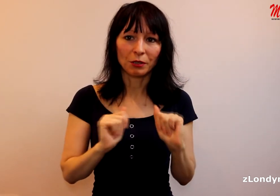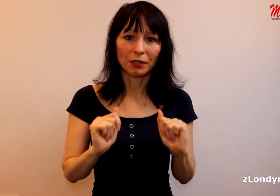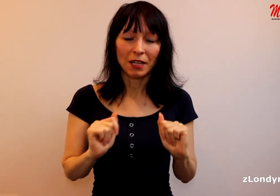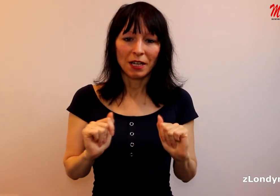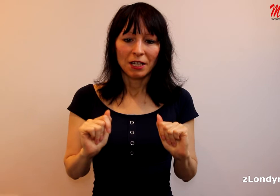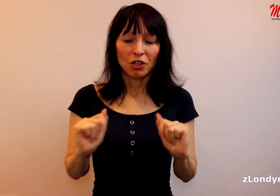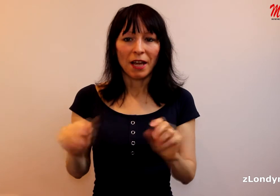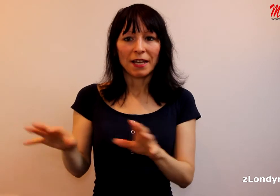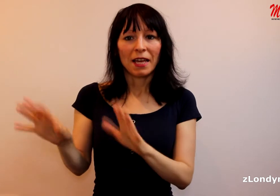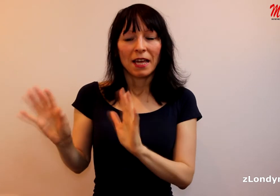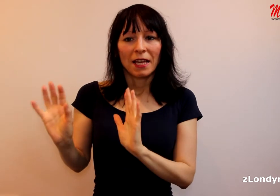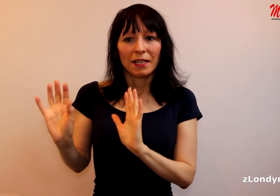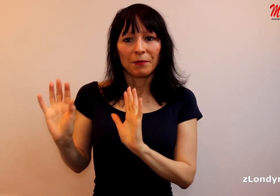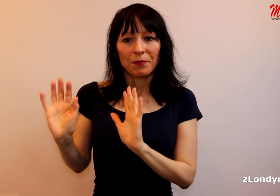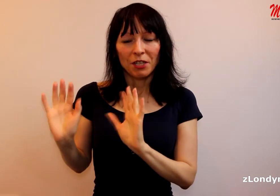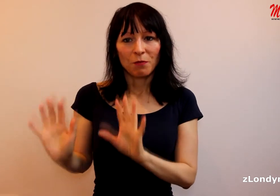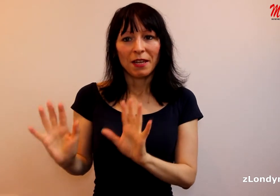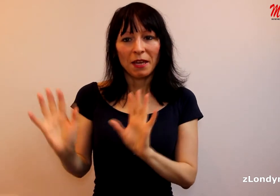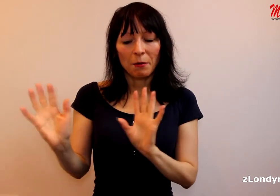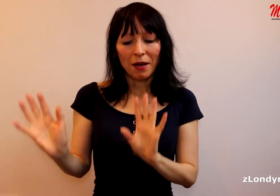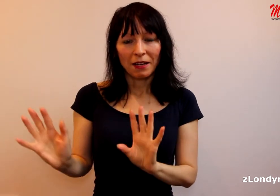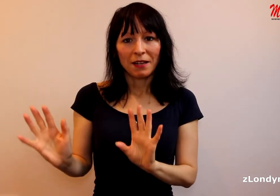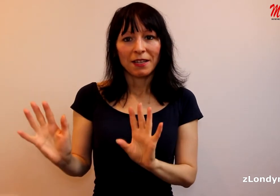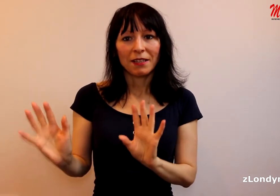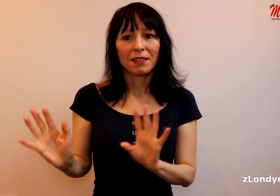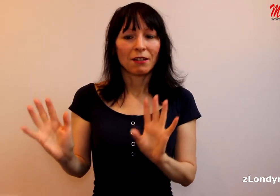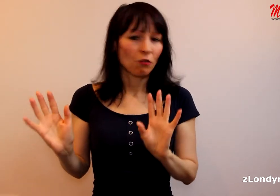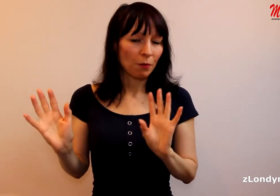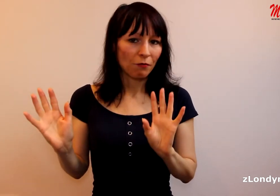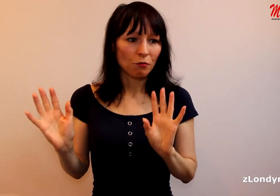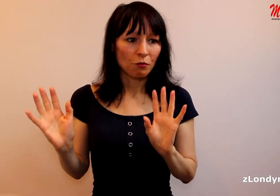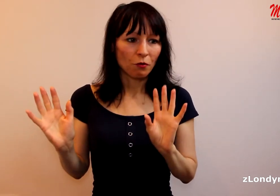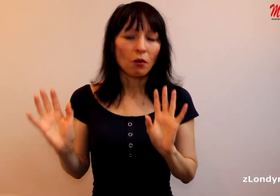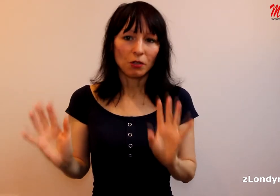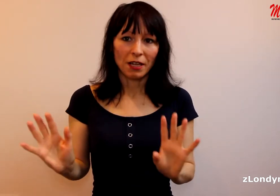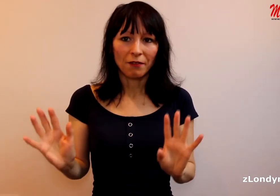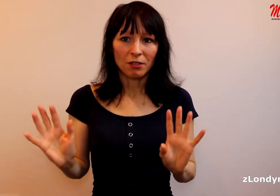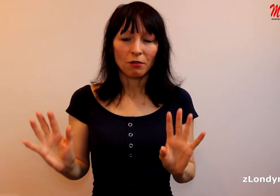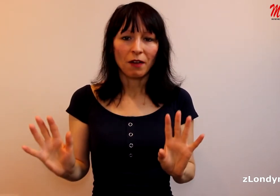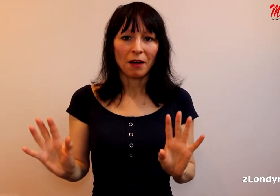článek. Nicméně Byland je zase jako opravdu hodně levicová.